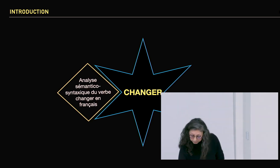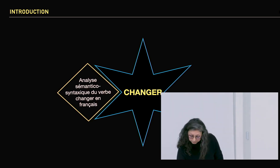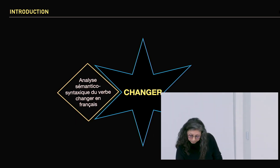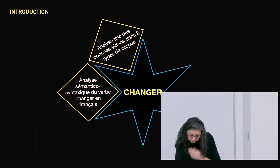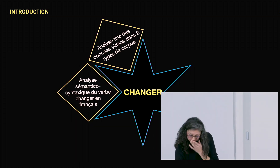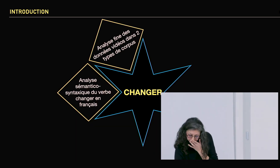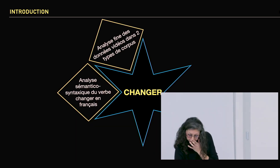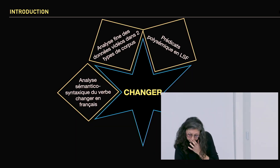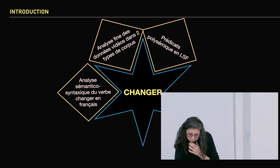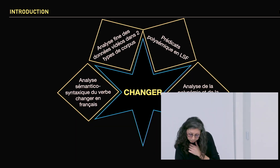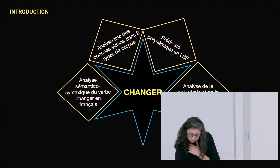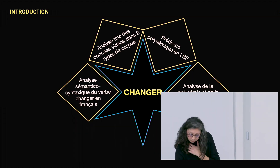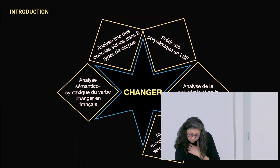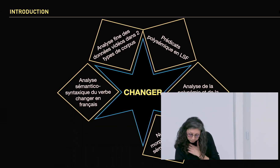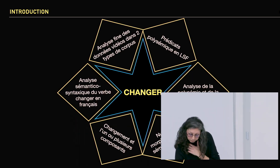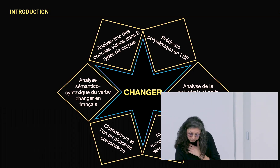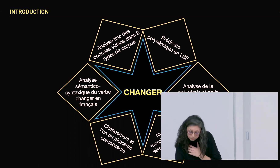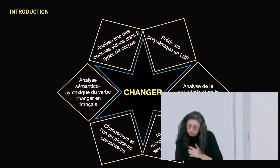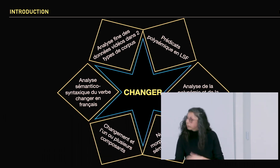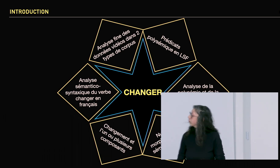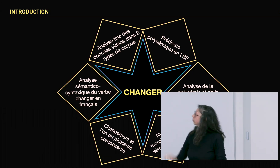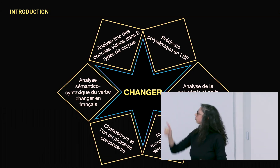Donc on a le verbe changer.